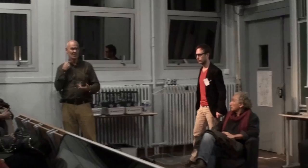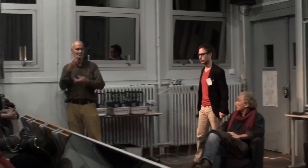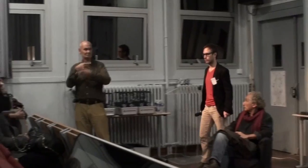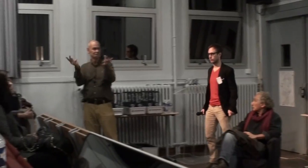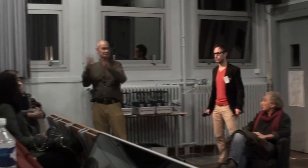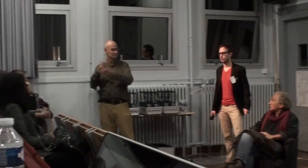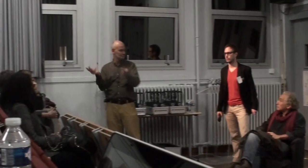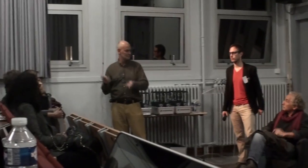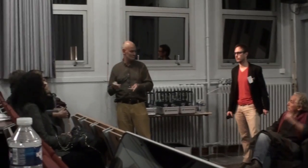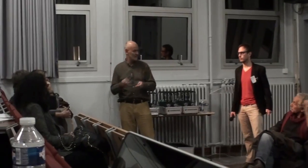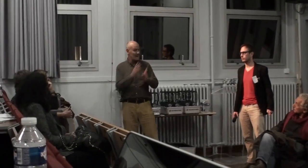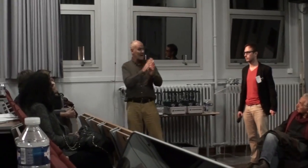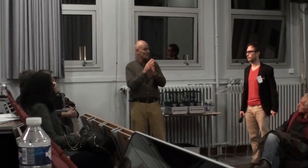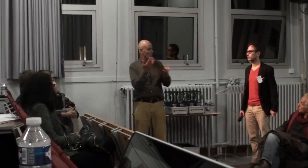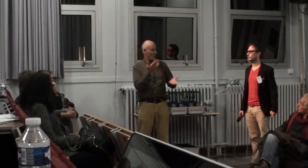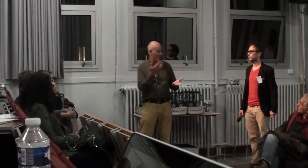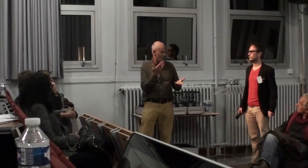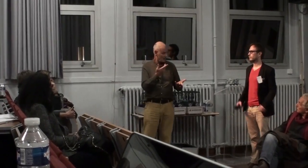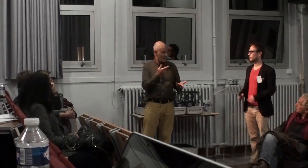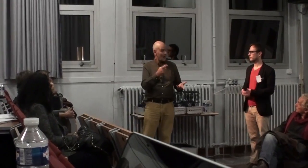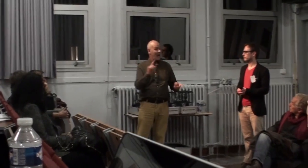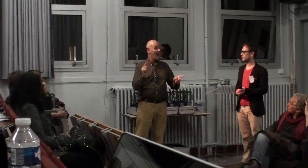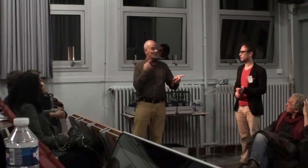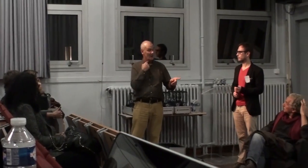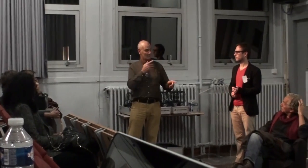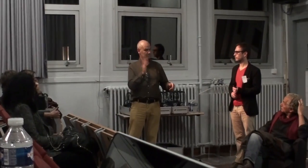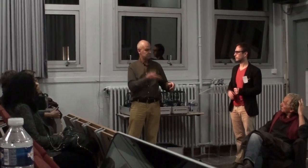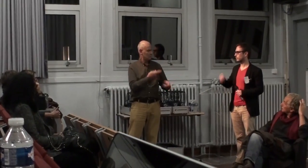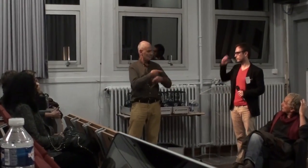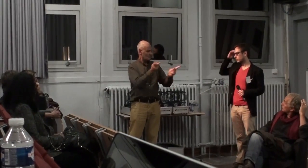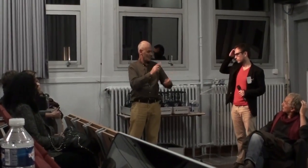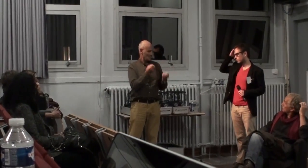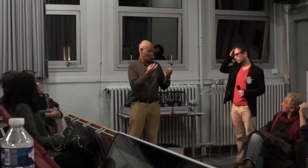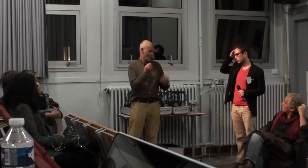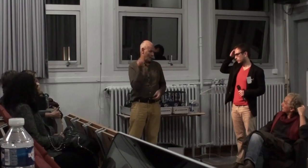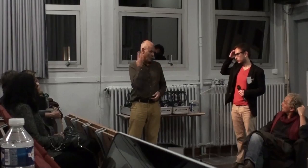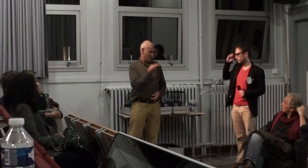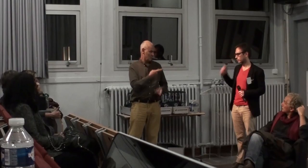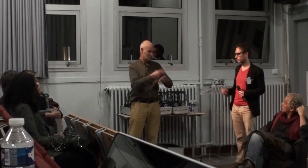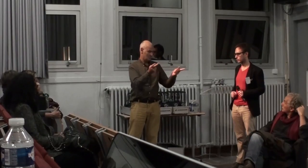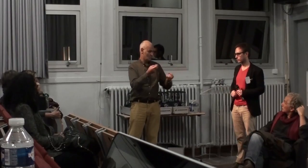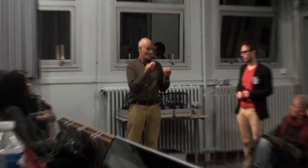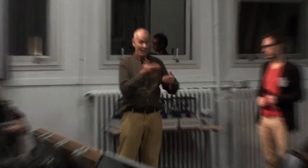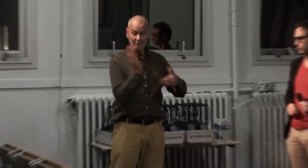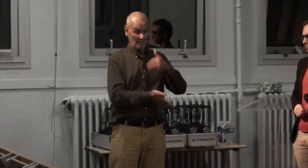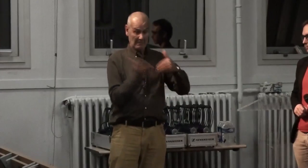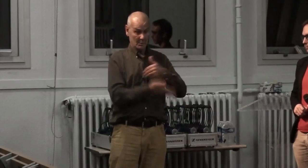exemple et quelquefois s'il y un échec c'est dit mais par exemple pour l'implant